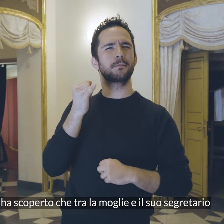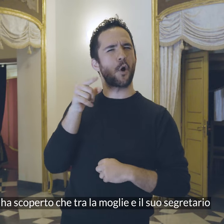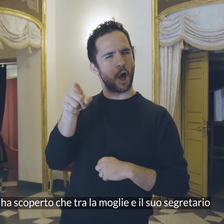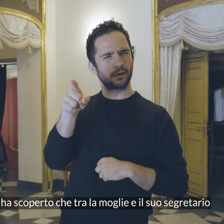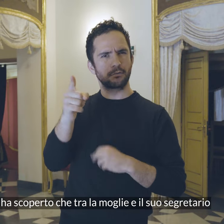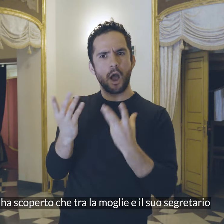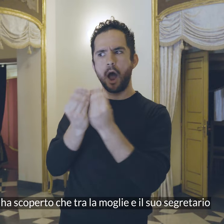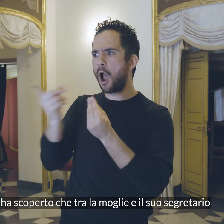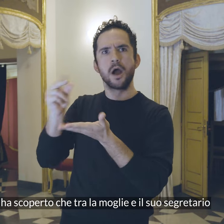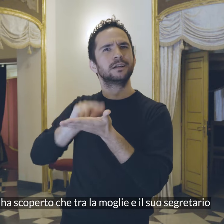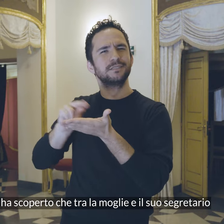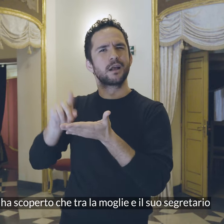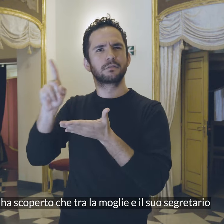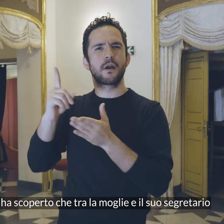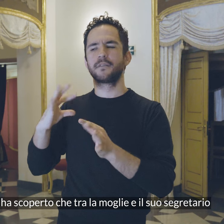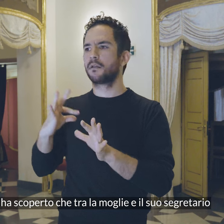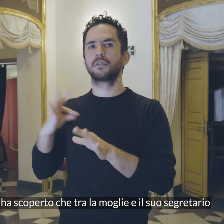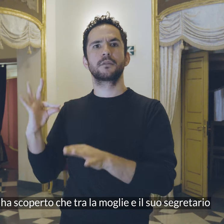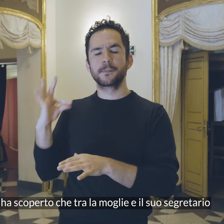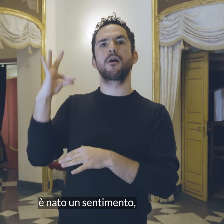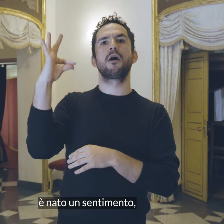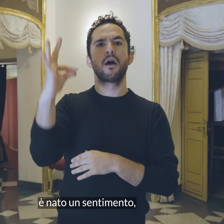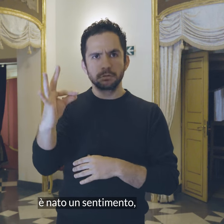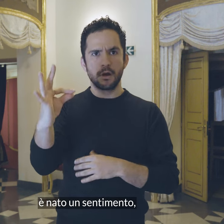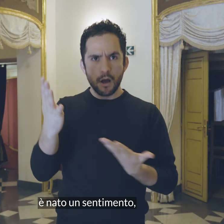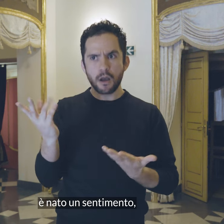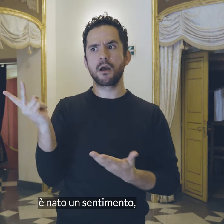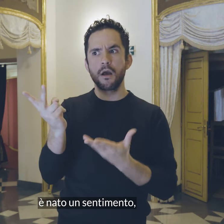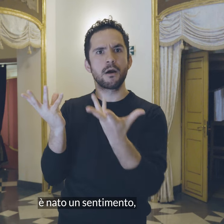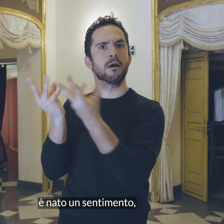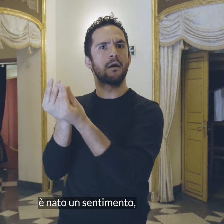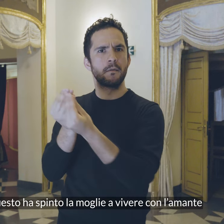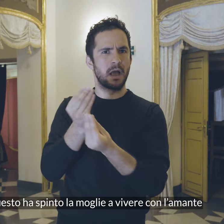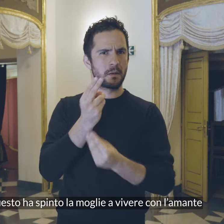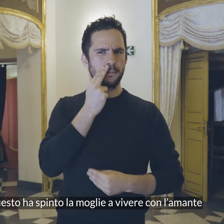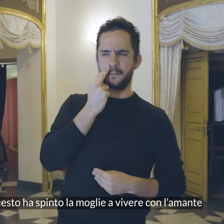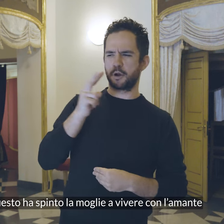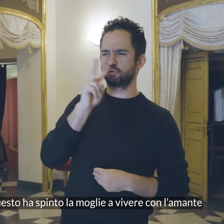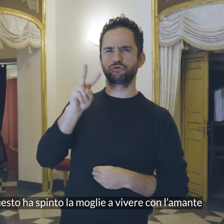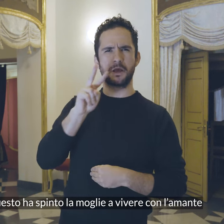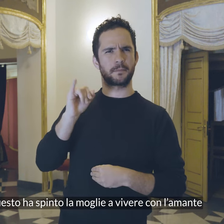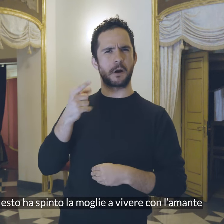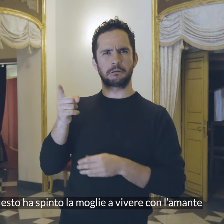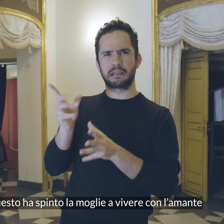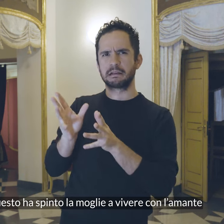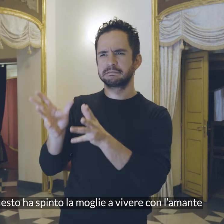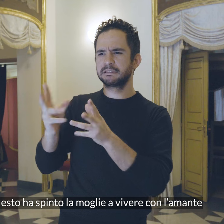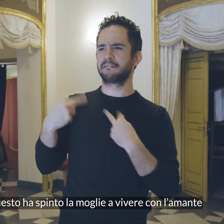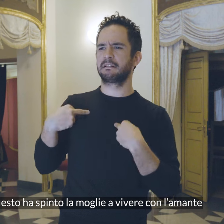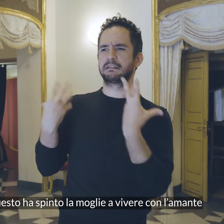ha scoperto che tra la moglie e il suo segretario è nato un sentimento Per questo ha spinto la moglie a vivere con l'amante